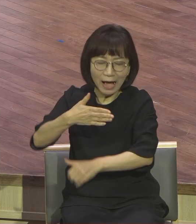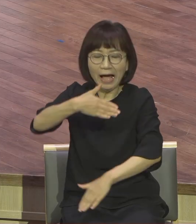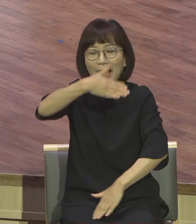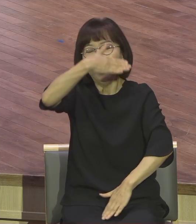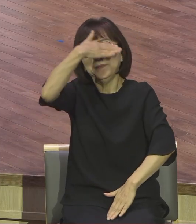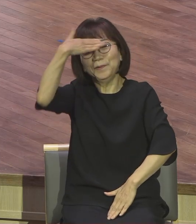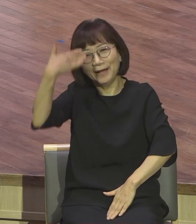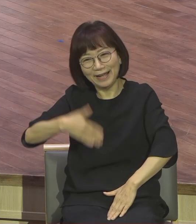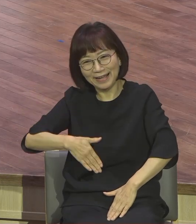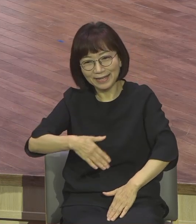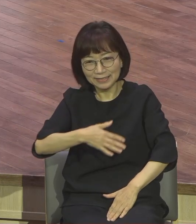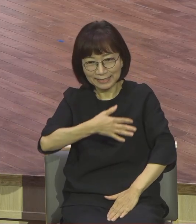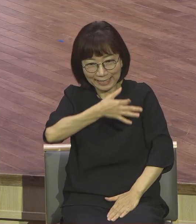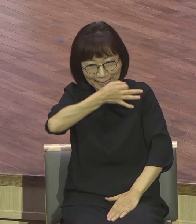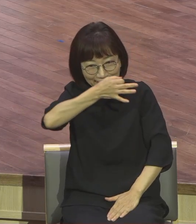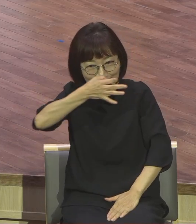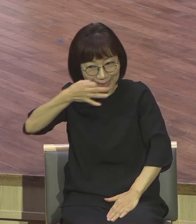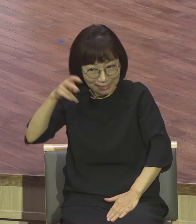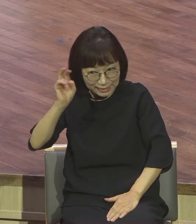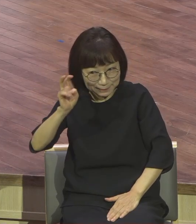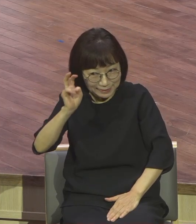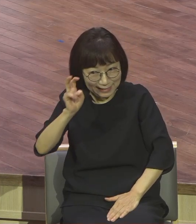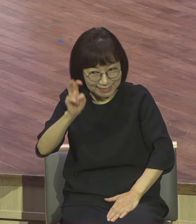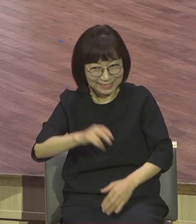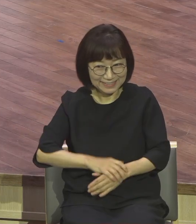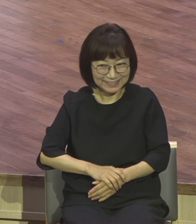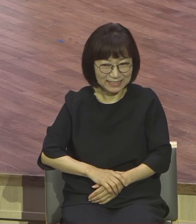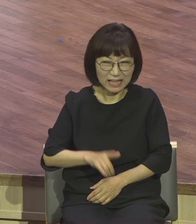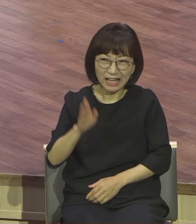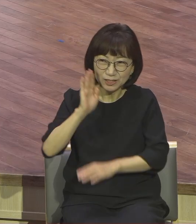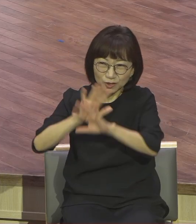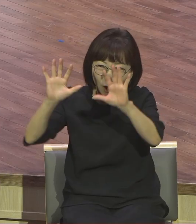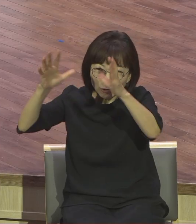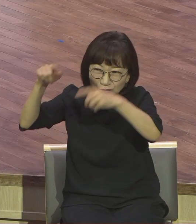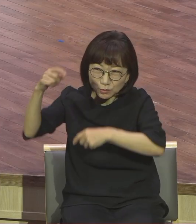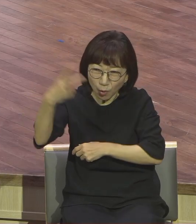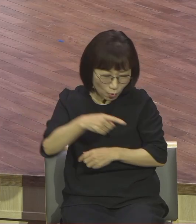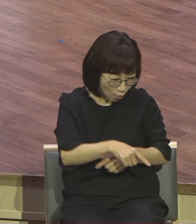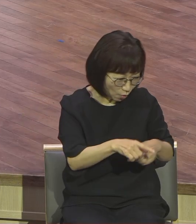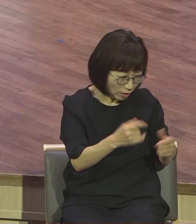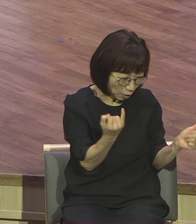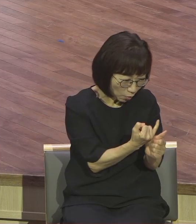그렇게 말하겠죠. 아이고 천국 가서도 마누라 따라며 골치가 아프다. 이게 뭐 천국이냐.